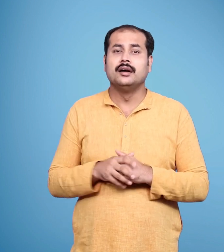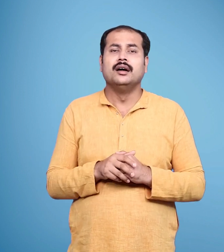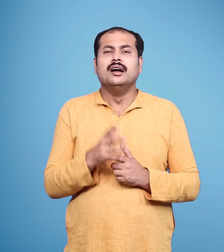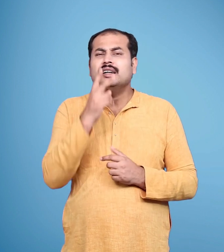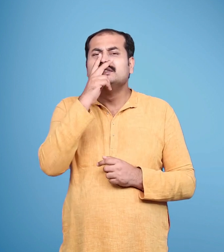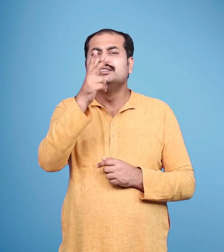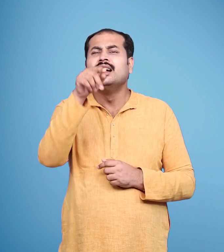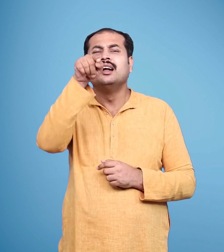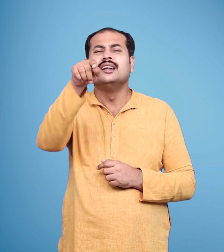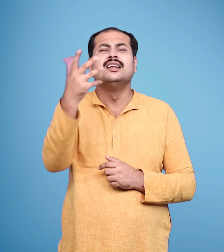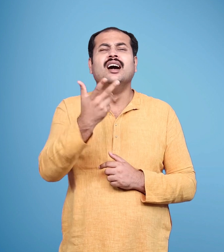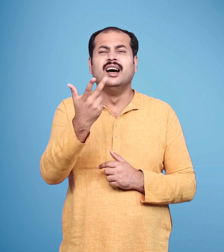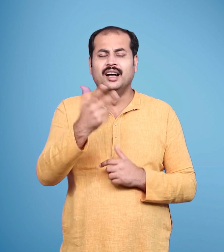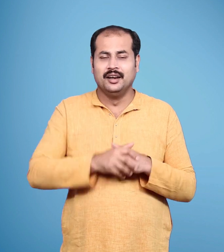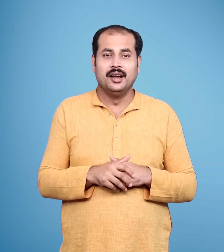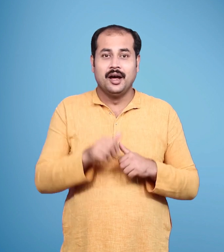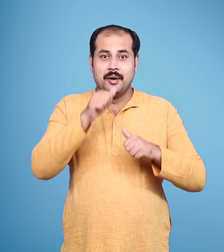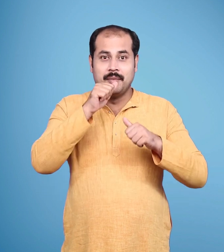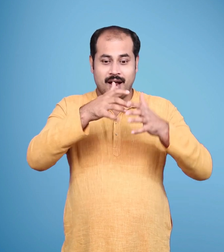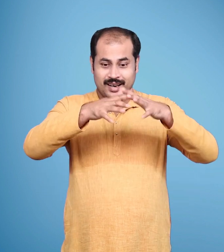मैंने देखा कि समुद्र सूख गया